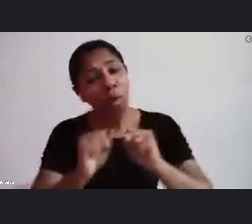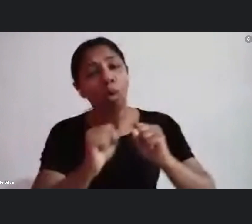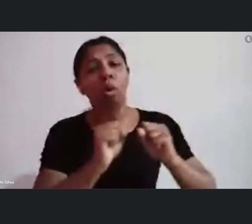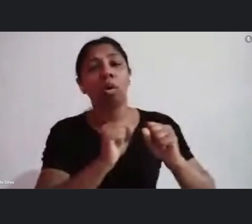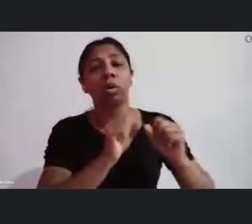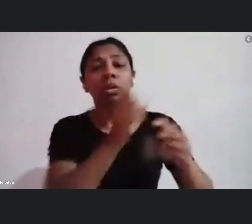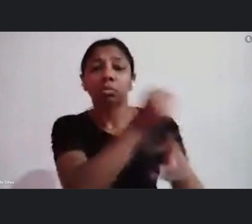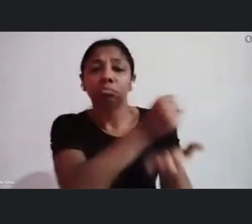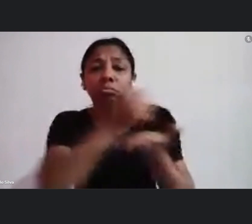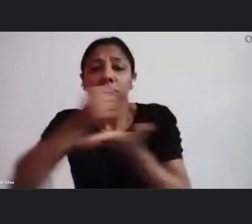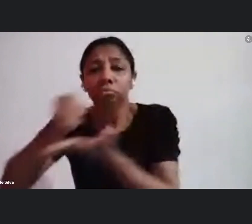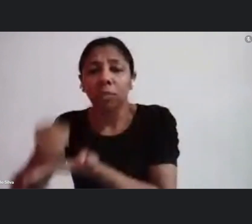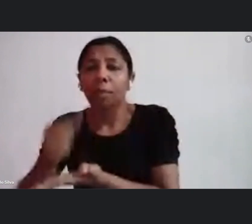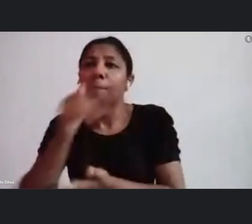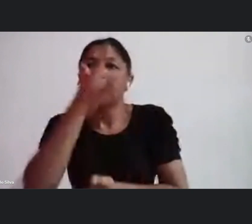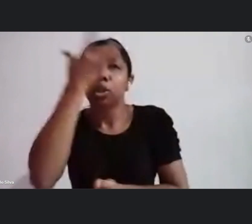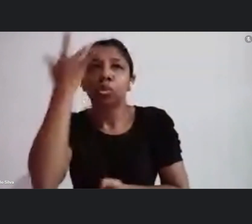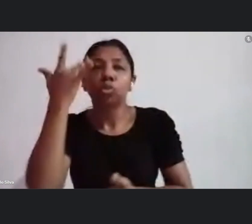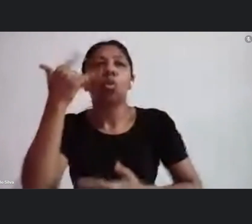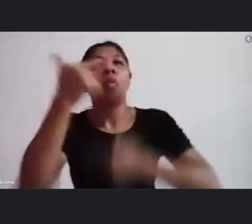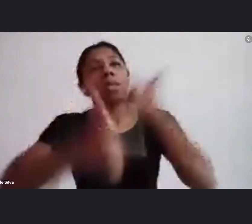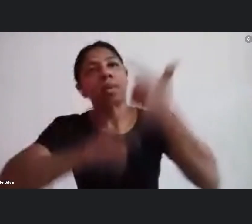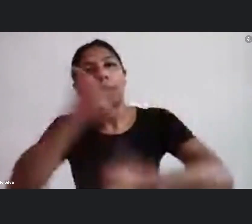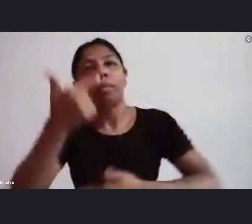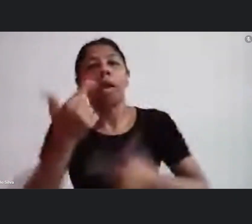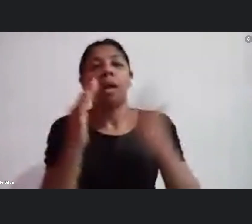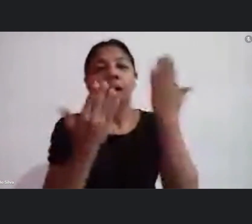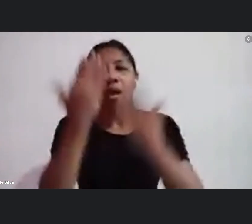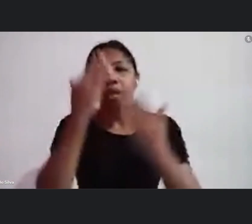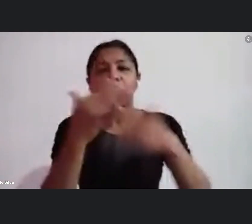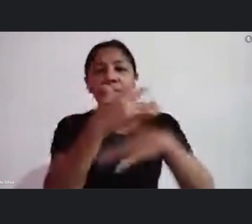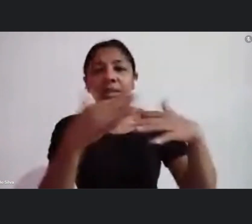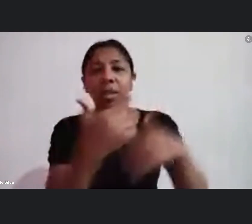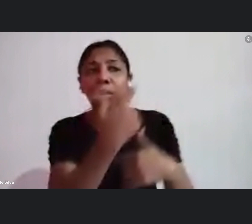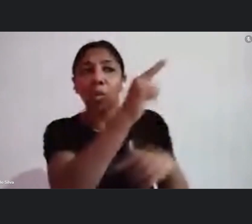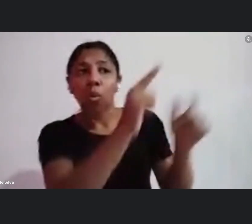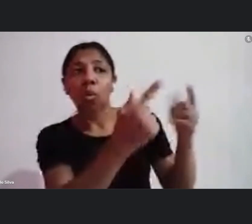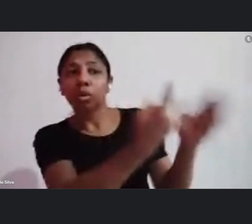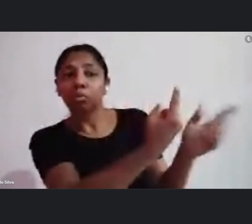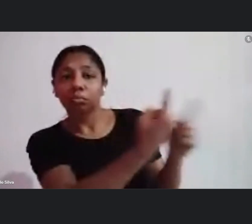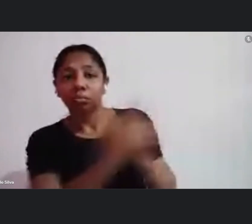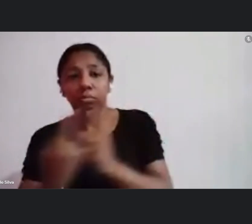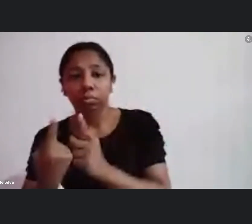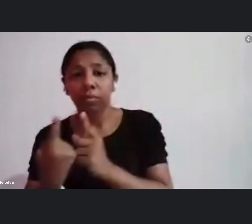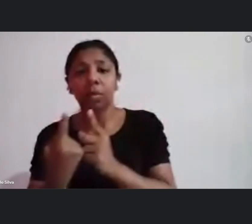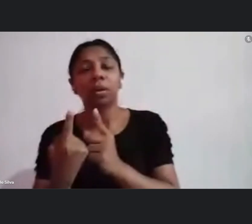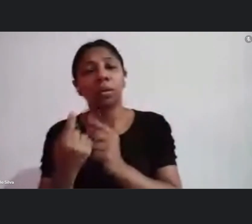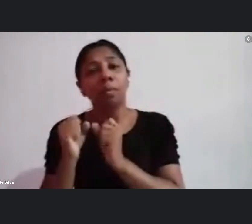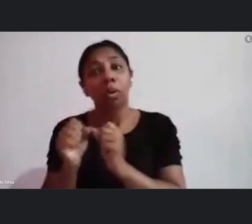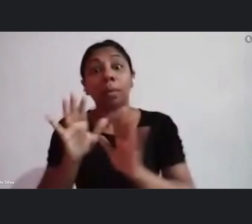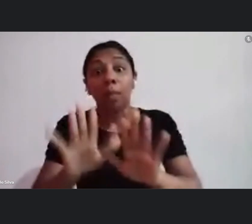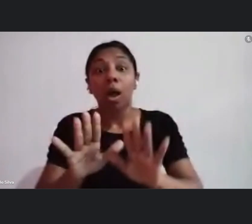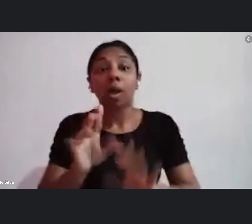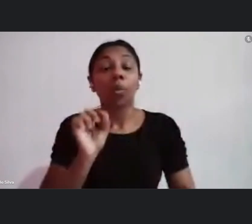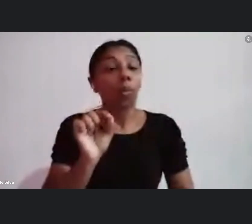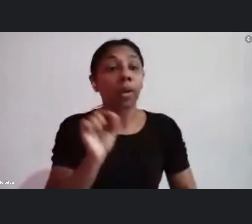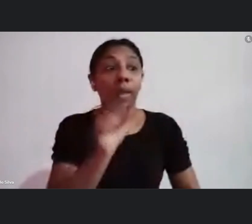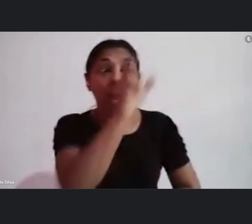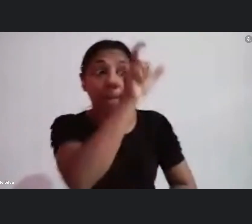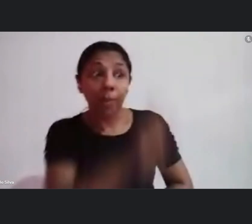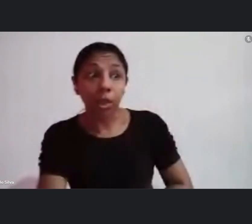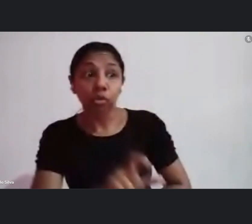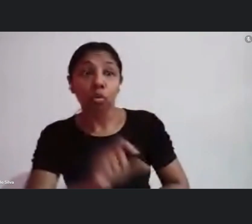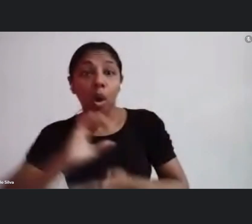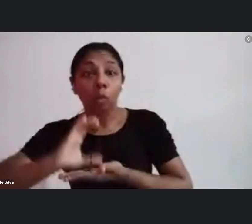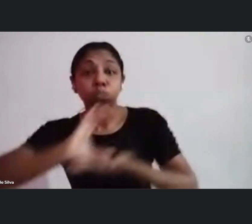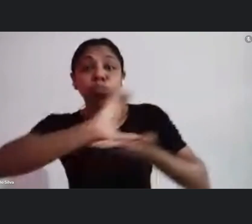que trabalha em Carnaval em outra cidade e vem para o projeto de vocês mas o que aqui não pode que essa pessoa receba a maior parte dos